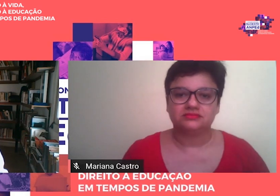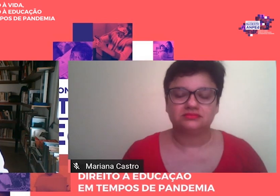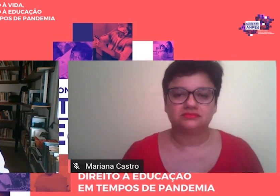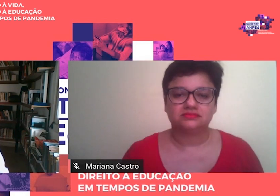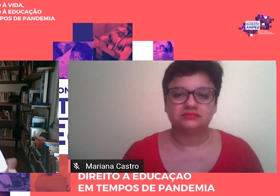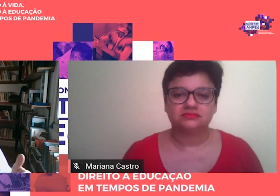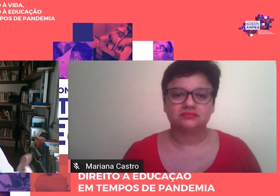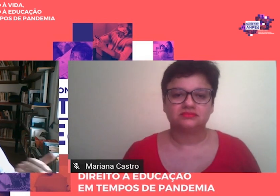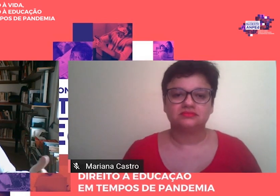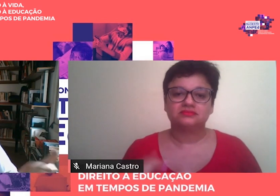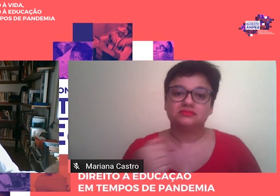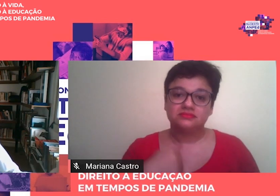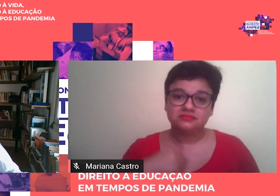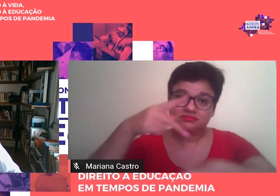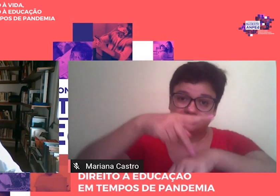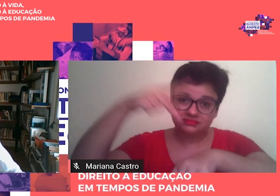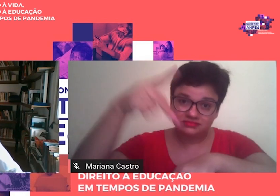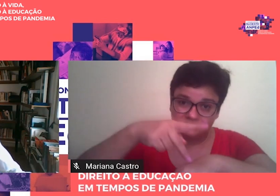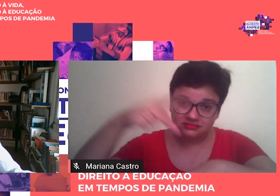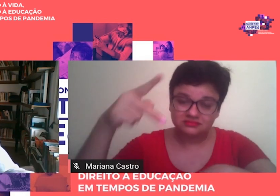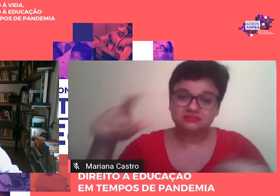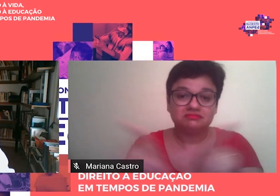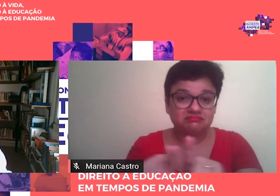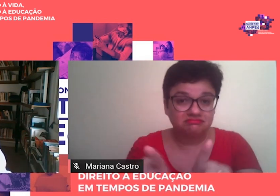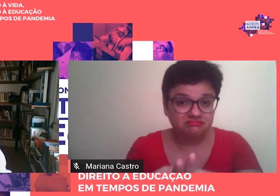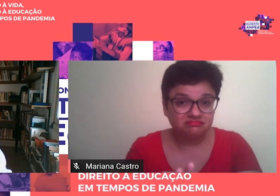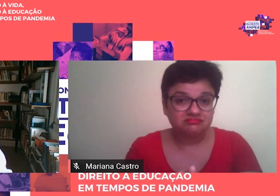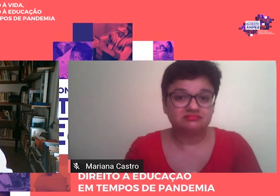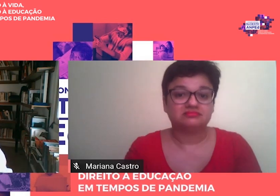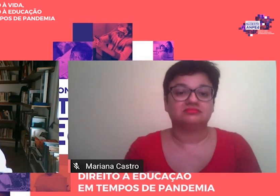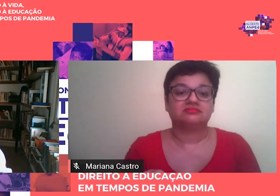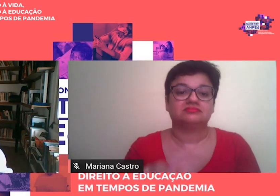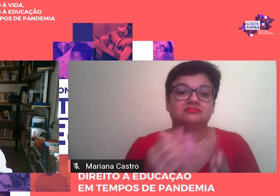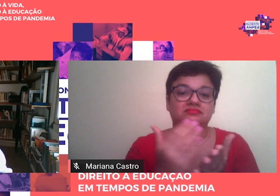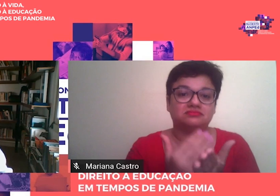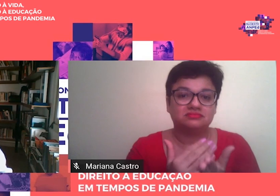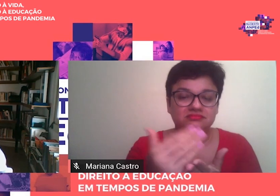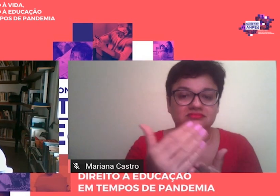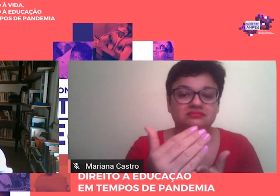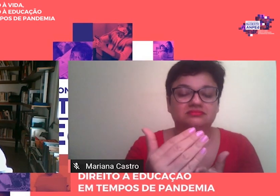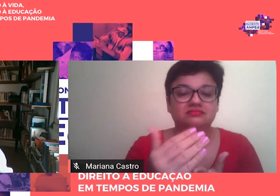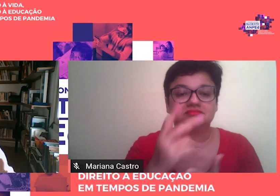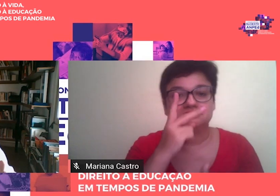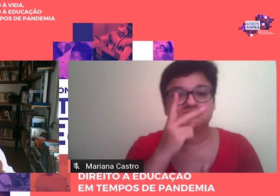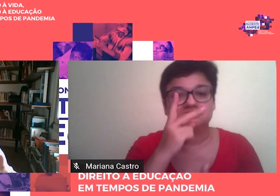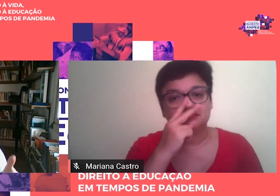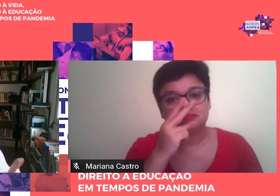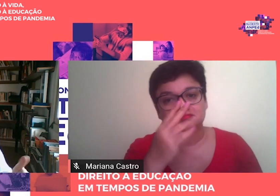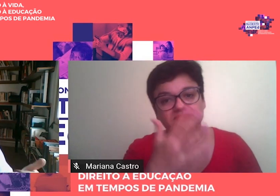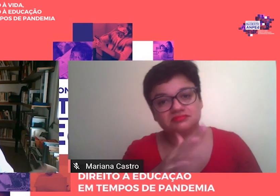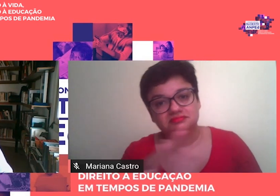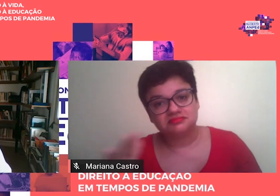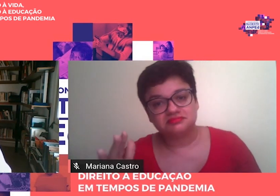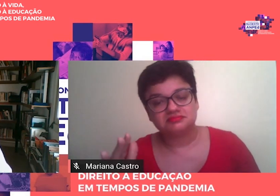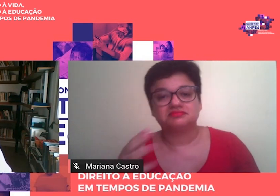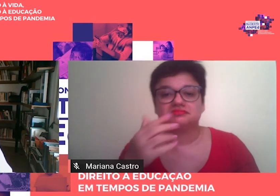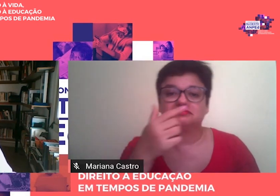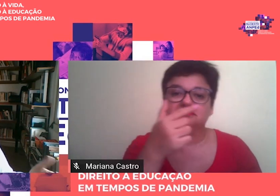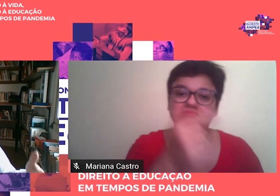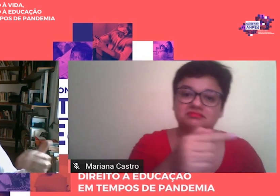e a pós-graduação foi se estruturando aqui a partir do parecer 77,